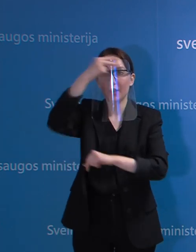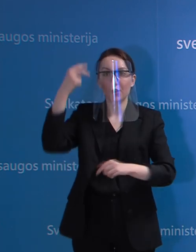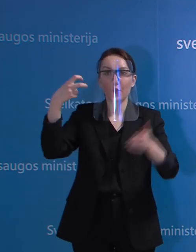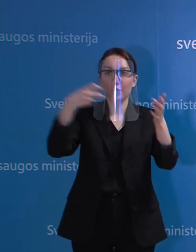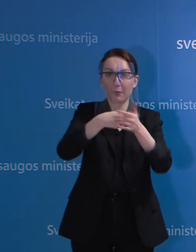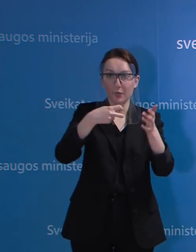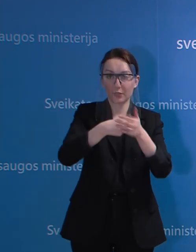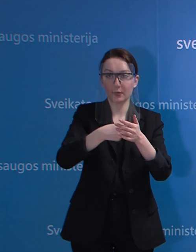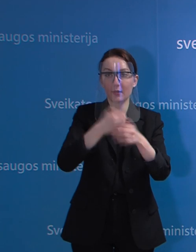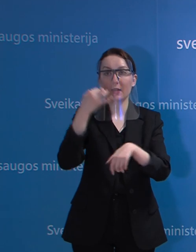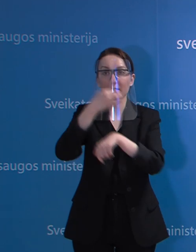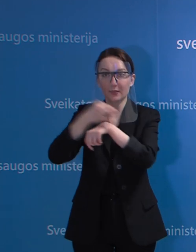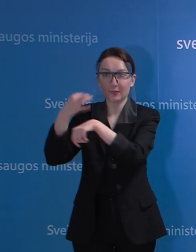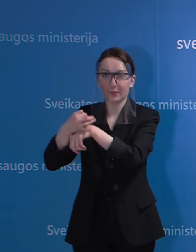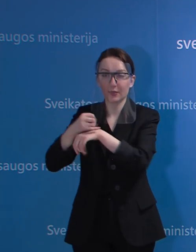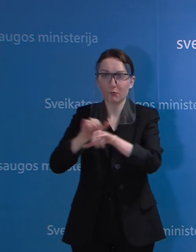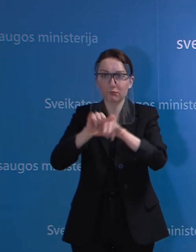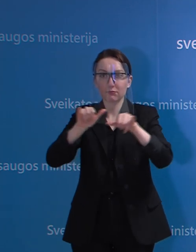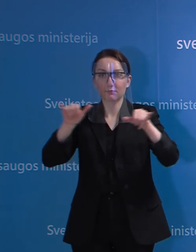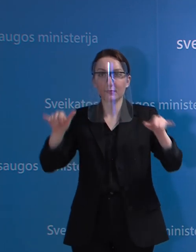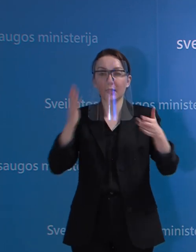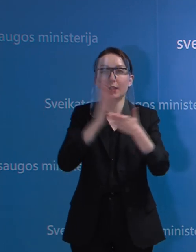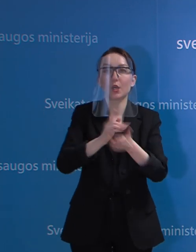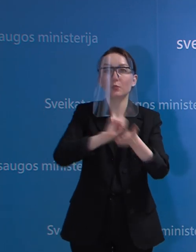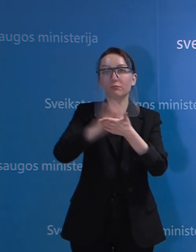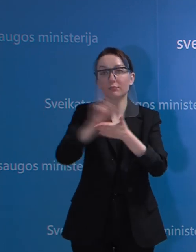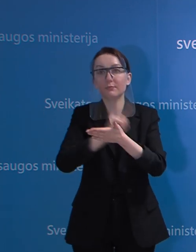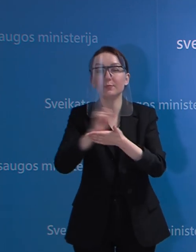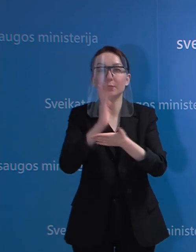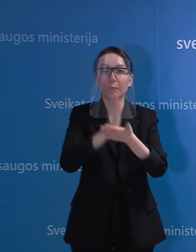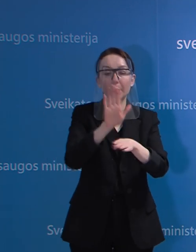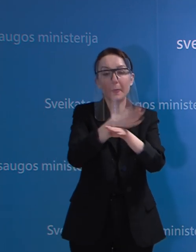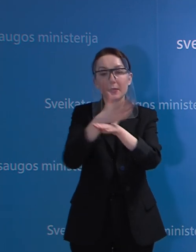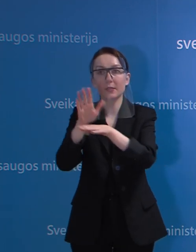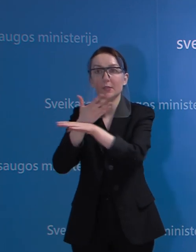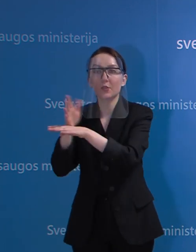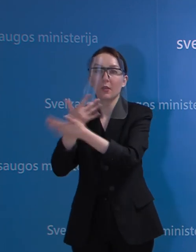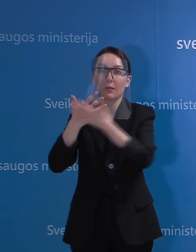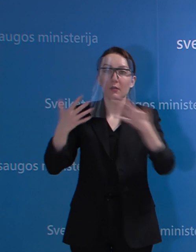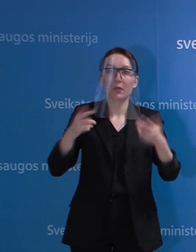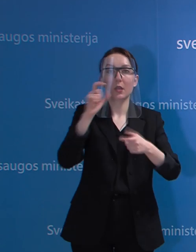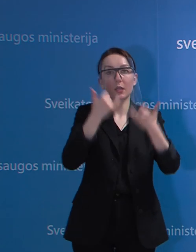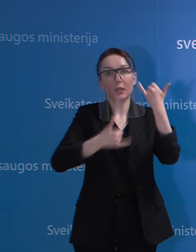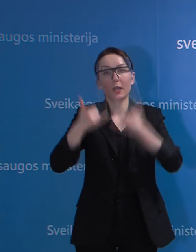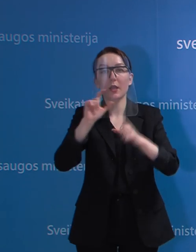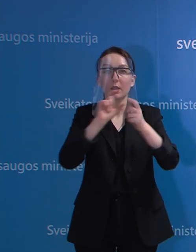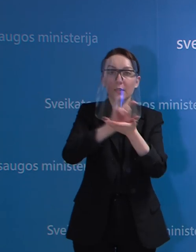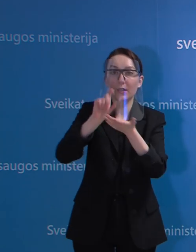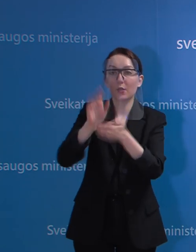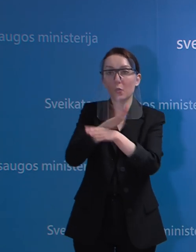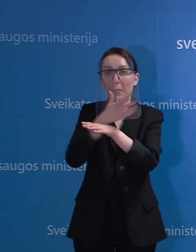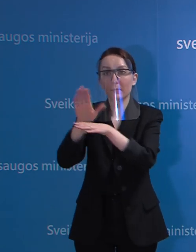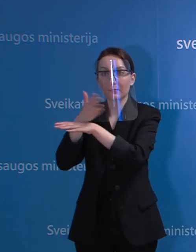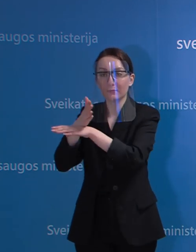paštas, kurie, žinant, augančius paskirstomų tiek reagentų, tiek kitų priemonių